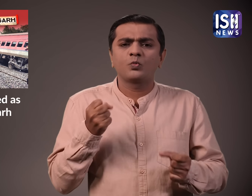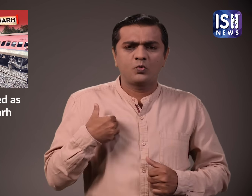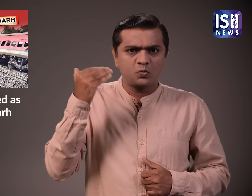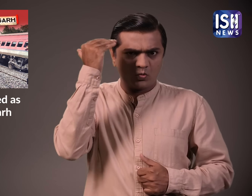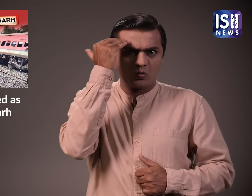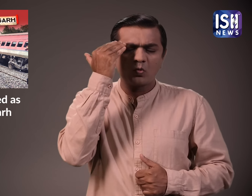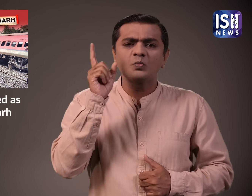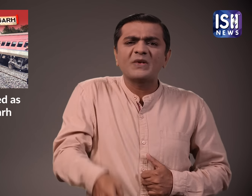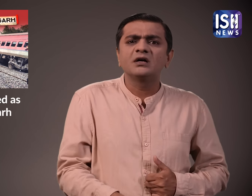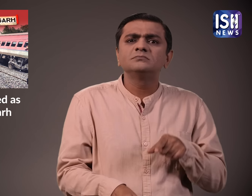जानना चाते हैं